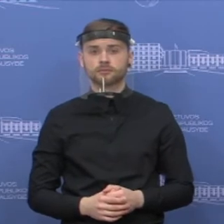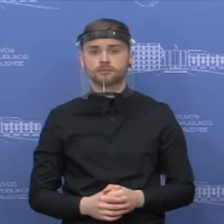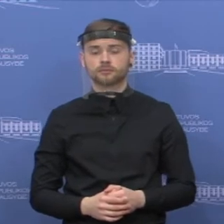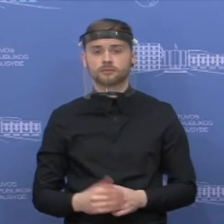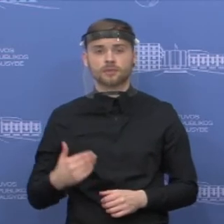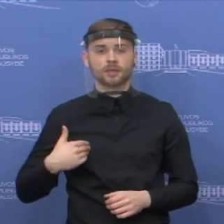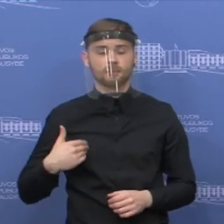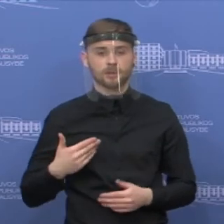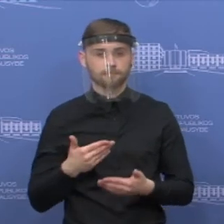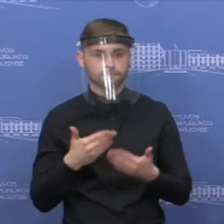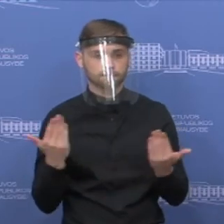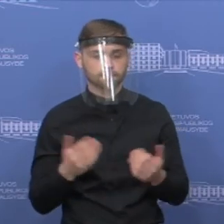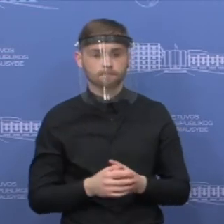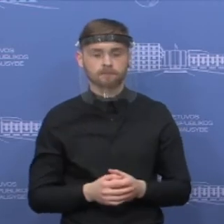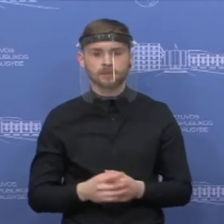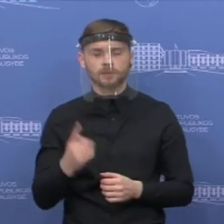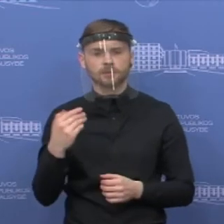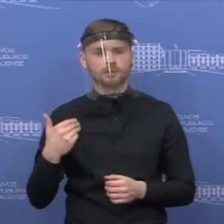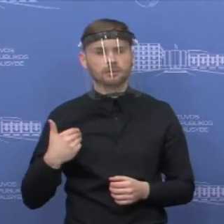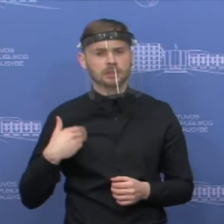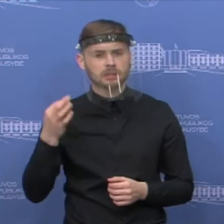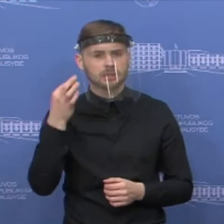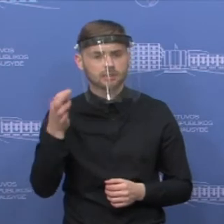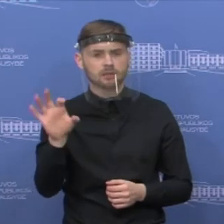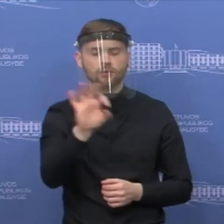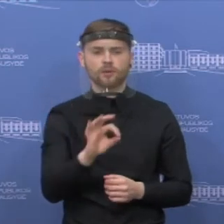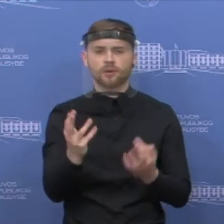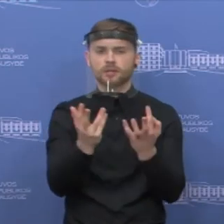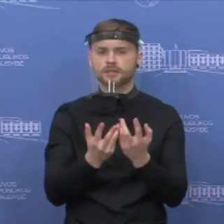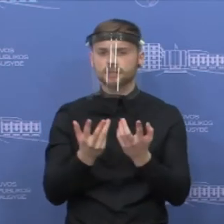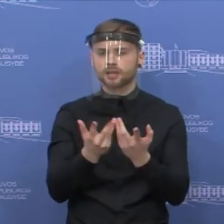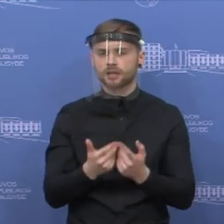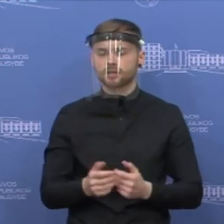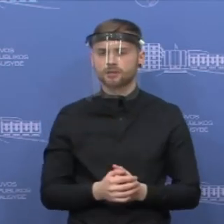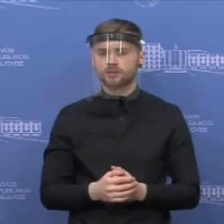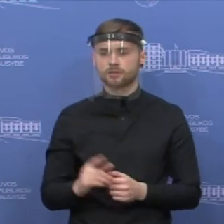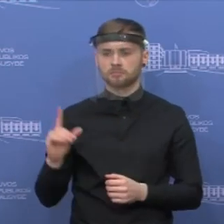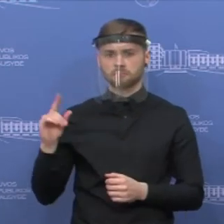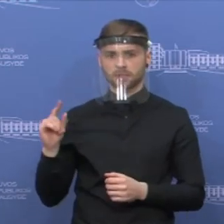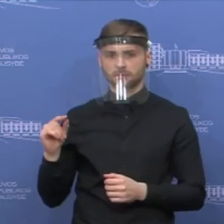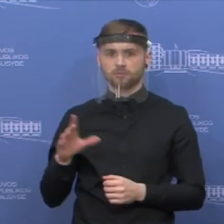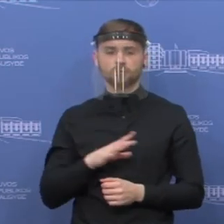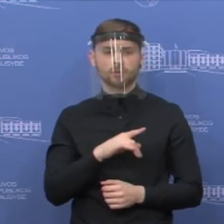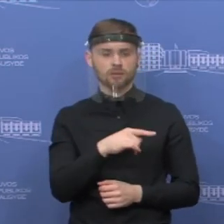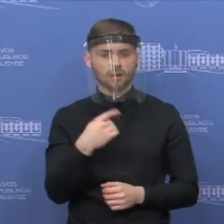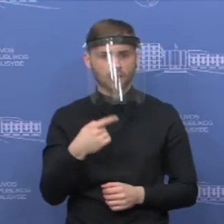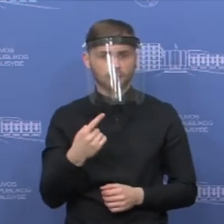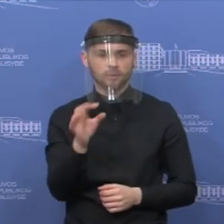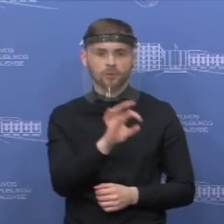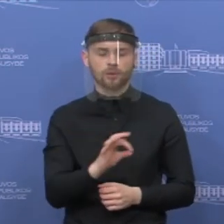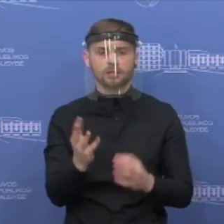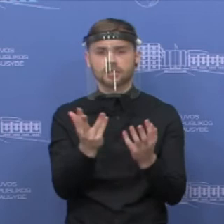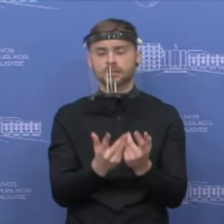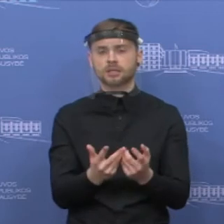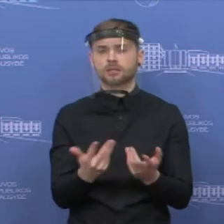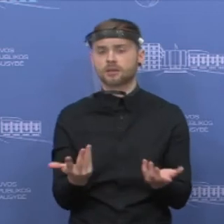Sveiki. Tiesiog norėjom pasitikslinti dėl skaičių išvykstančiųjų nuo pirmadienio. Jūs minėjot tuos skaičius,